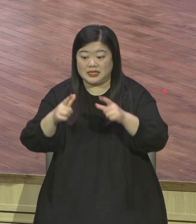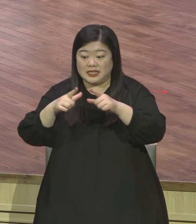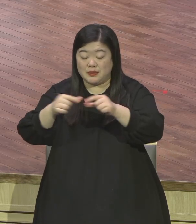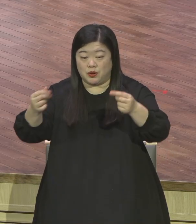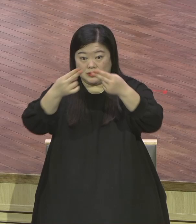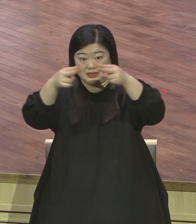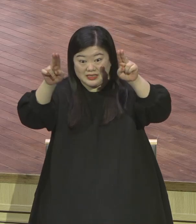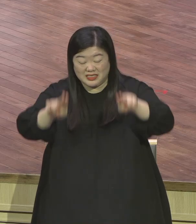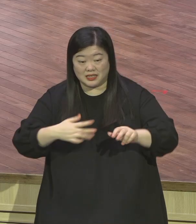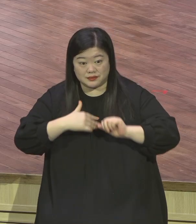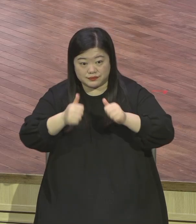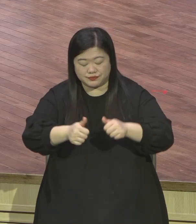죽게 두 번 죽냐